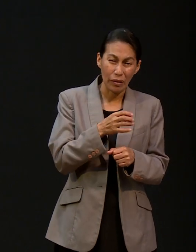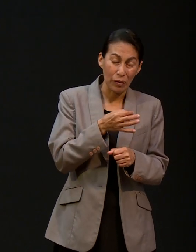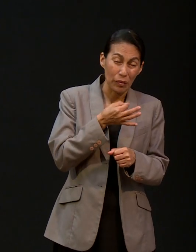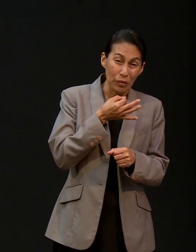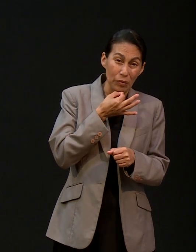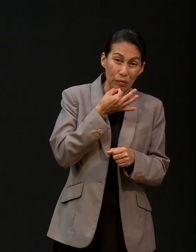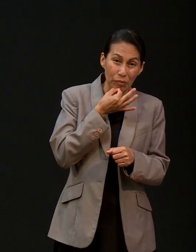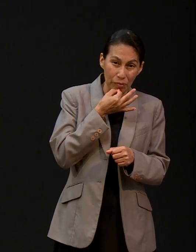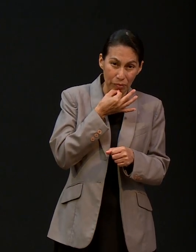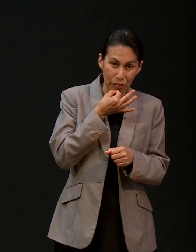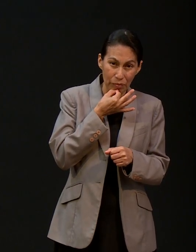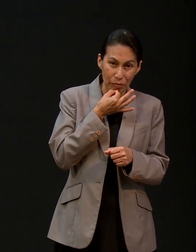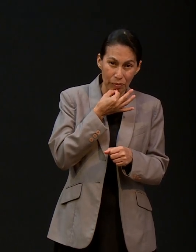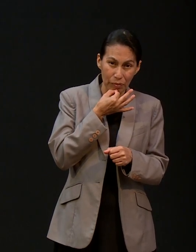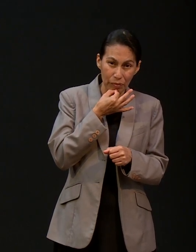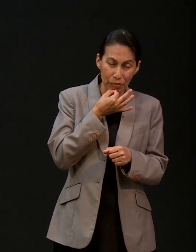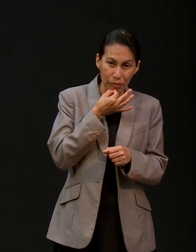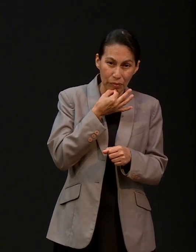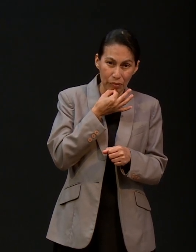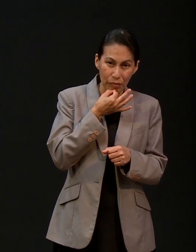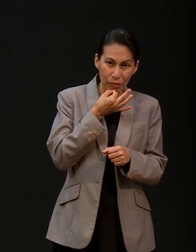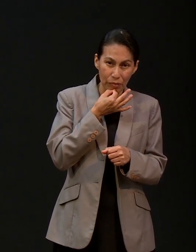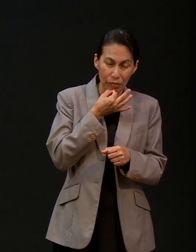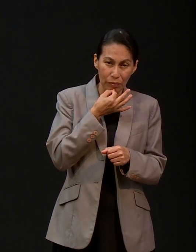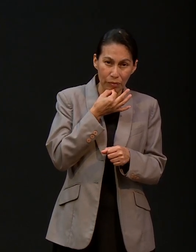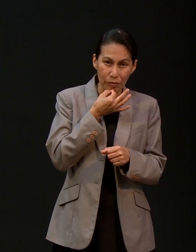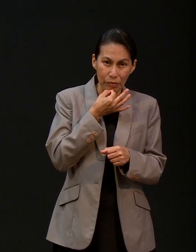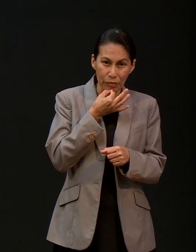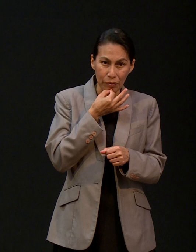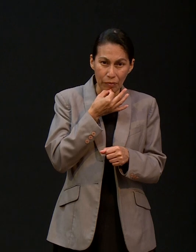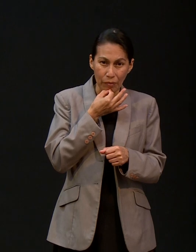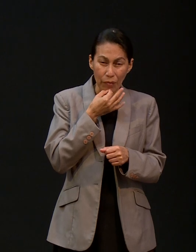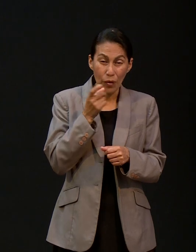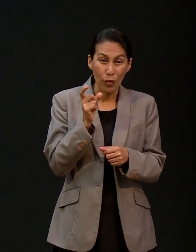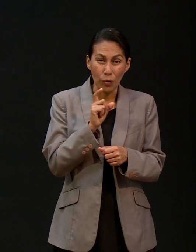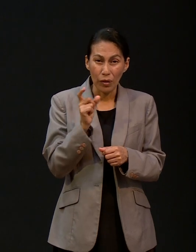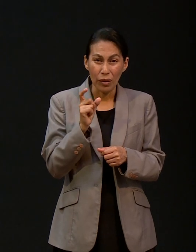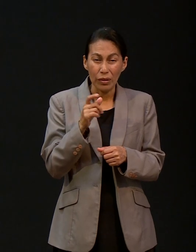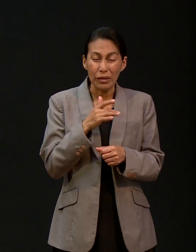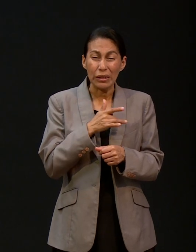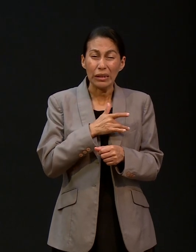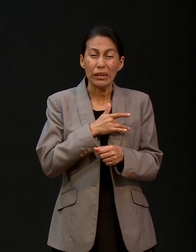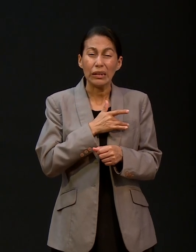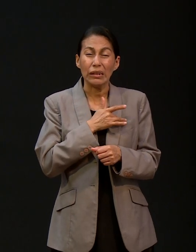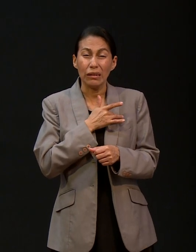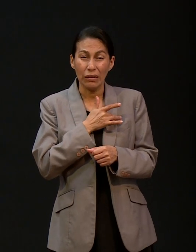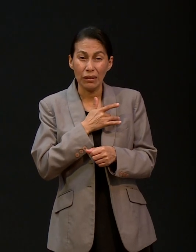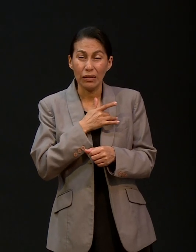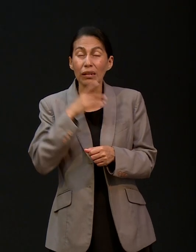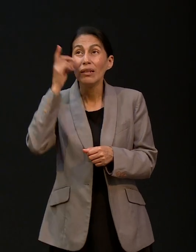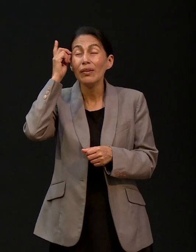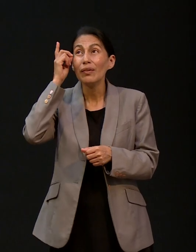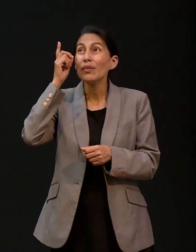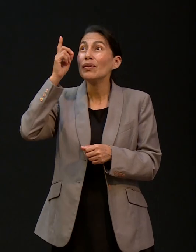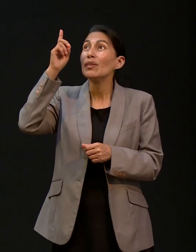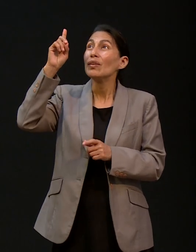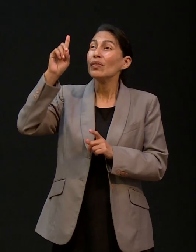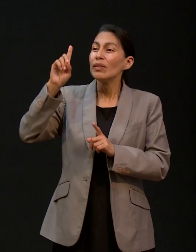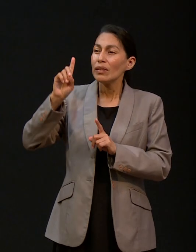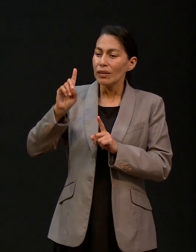ese momento cuando también uno uno siente la dificultad, siente la cercanía de nuestro